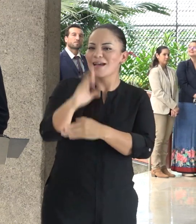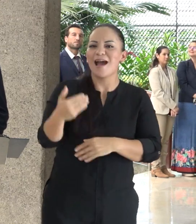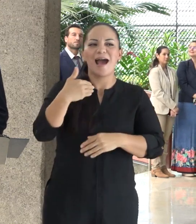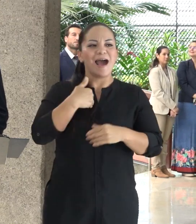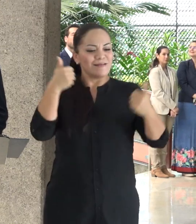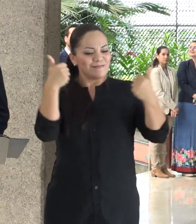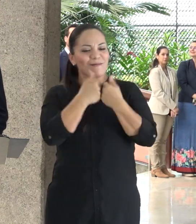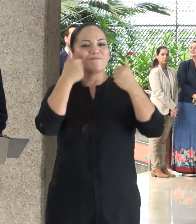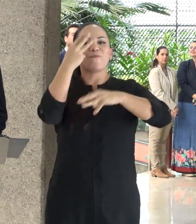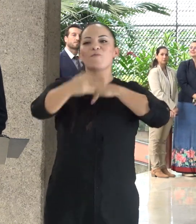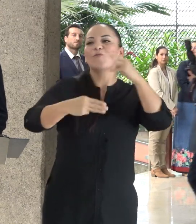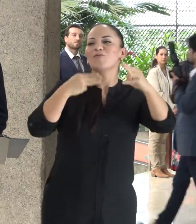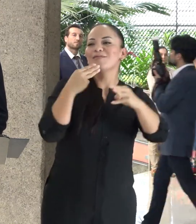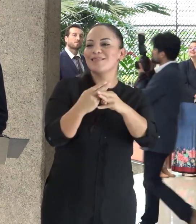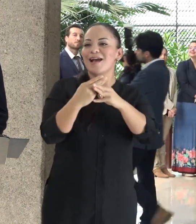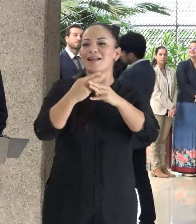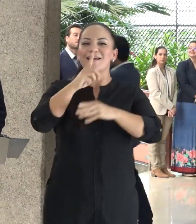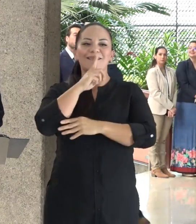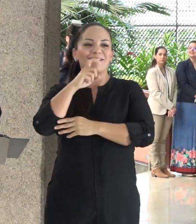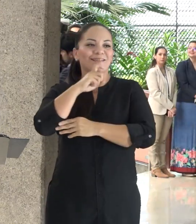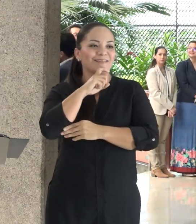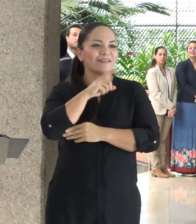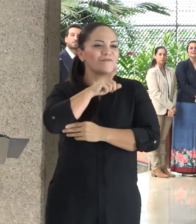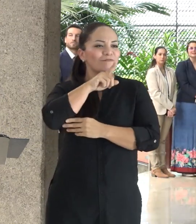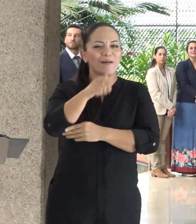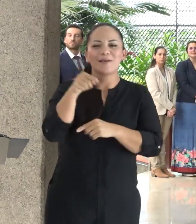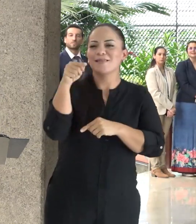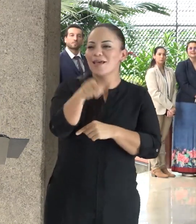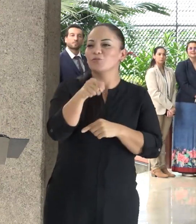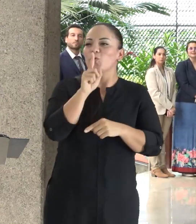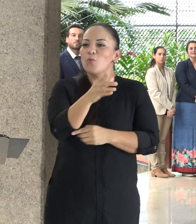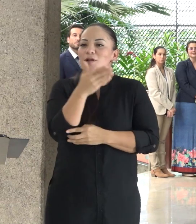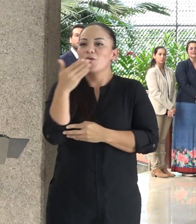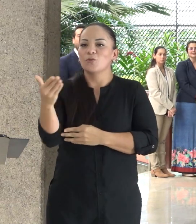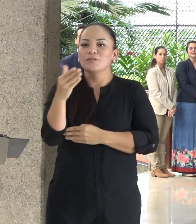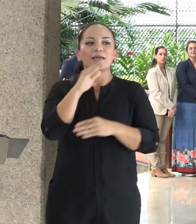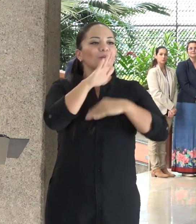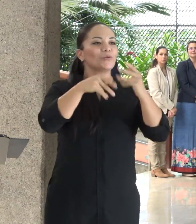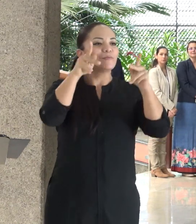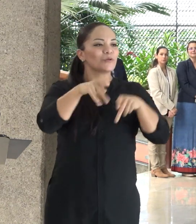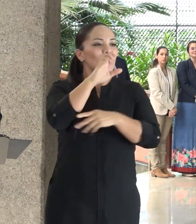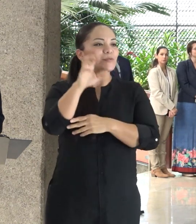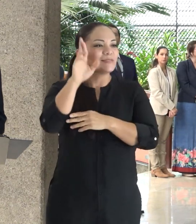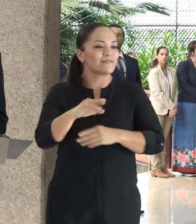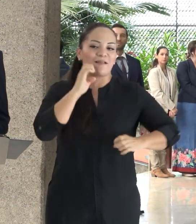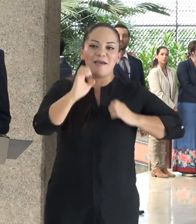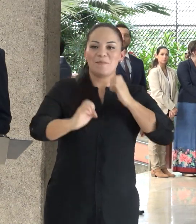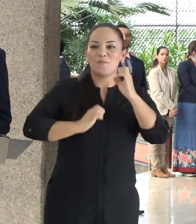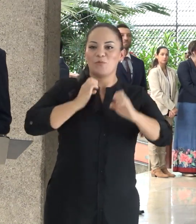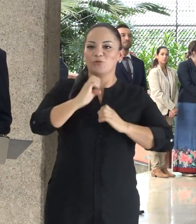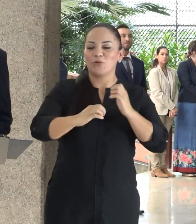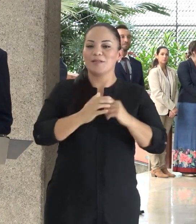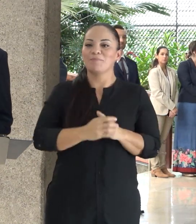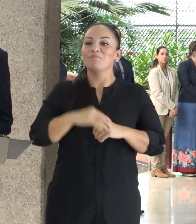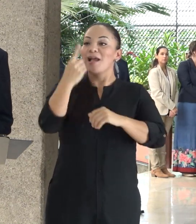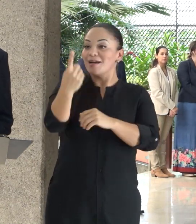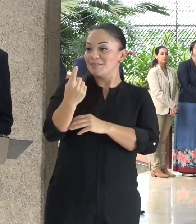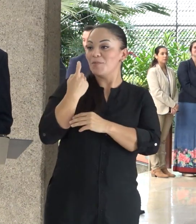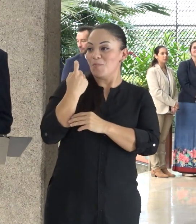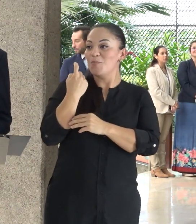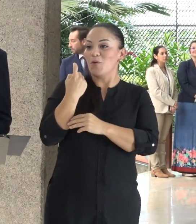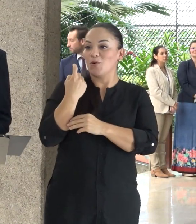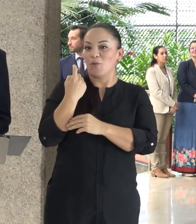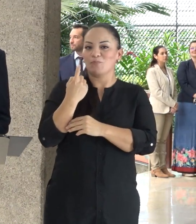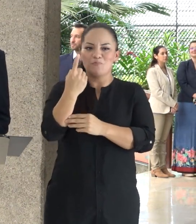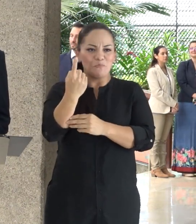mundial en Catar. Eso es una cosa que a los costarricenses nos emociona. Hace poco, más de una